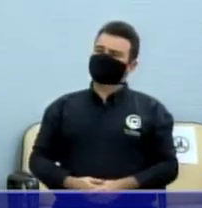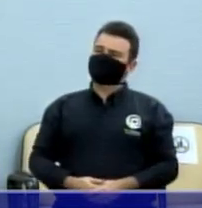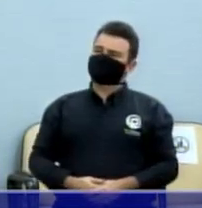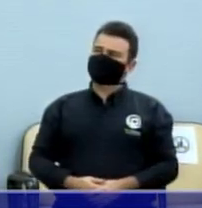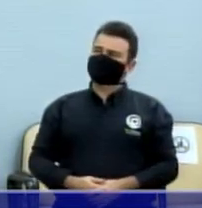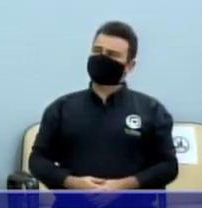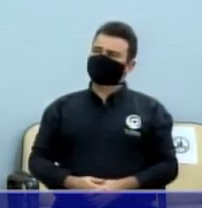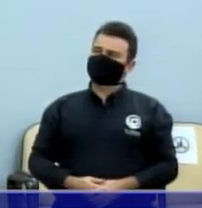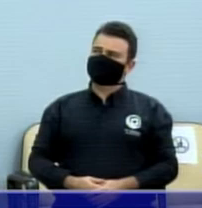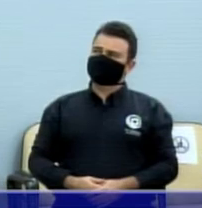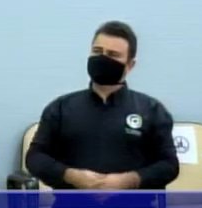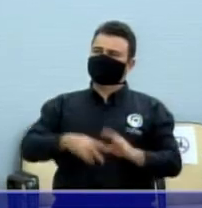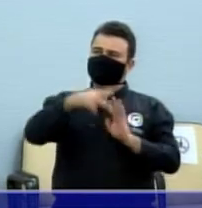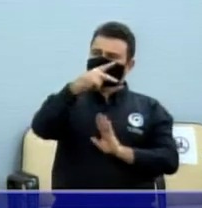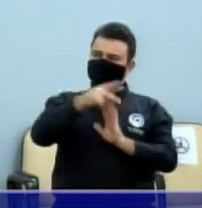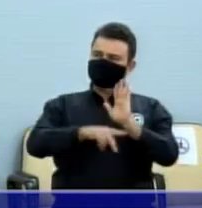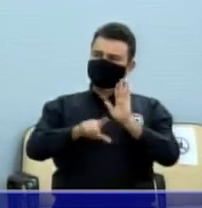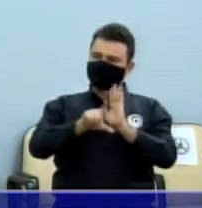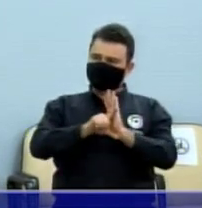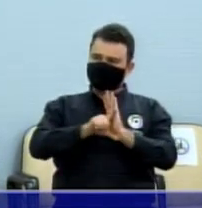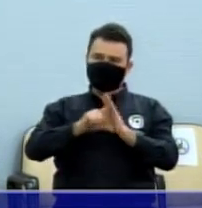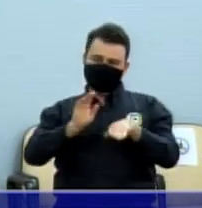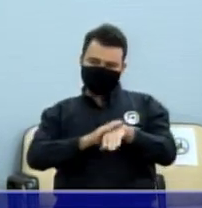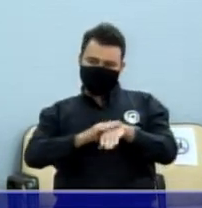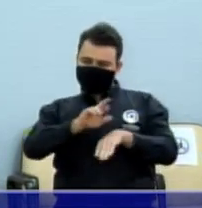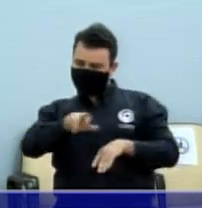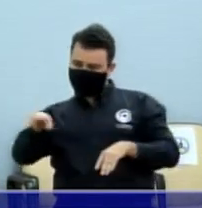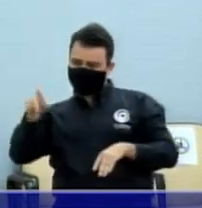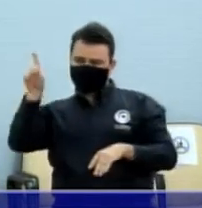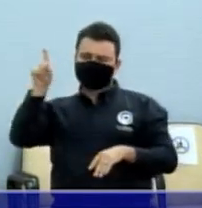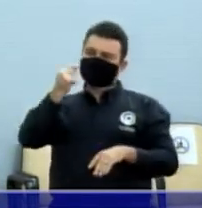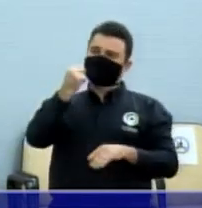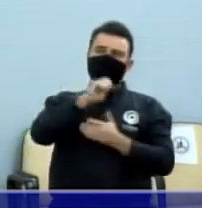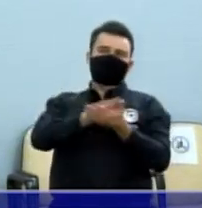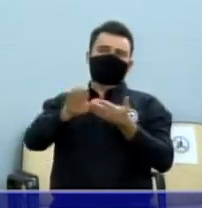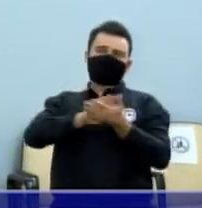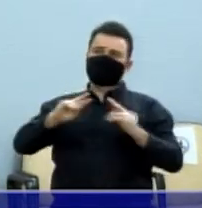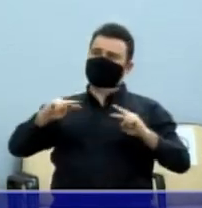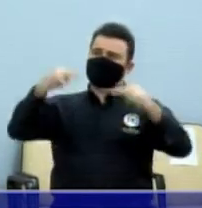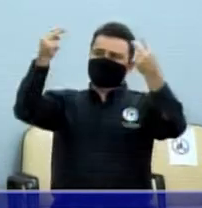Fora os projetos de lei que nós temos, que não dá prejuízo ao cofúrbico, mas está em andamento.